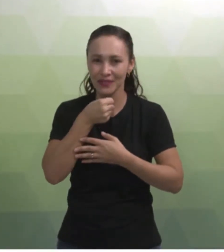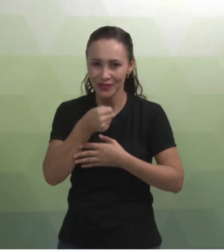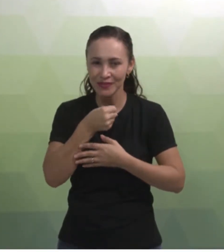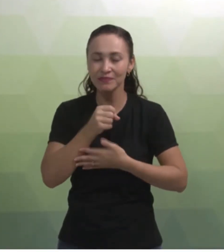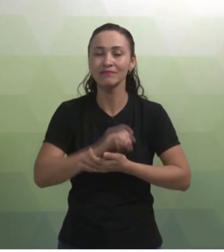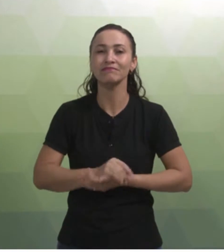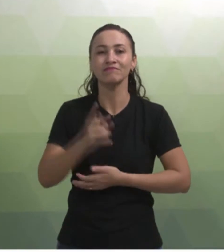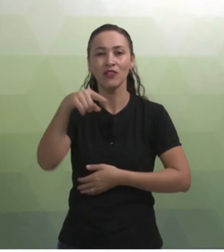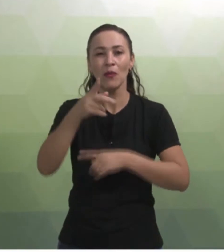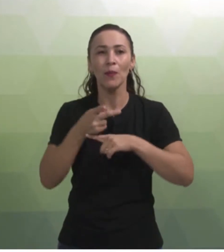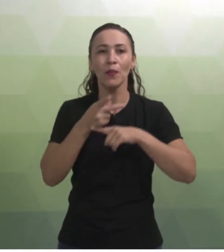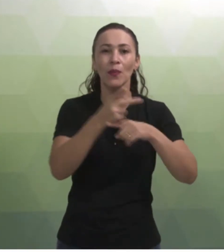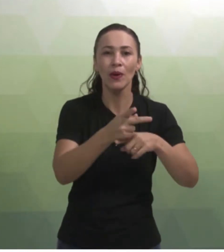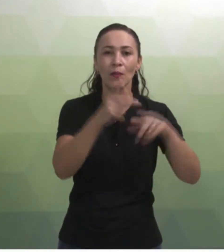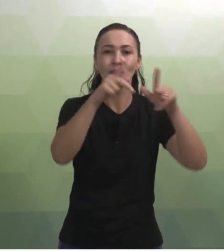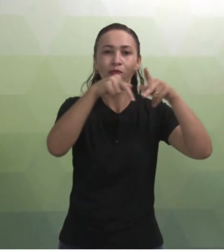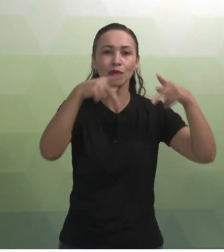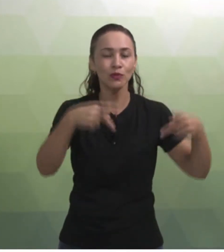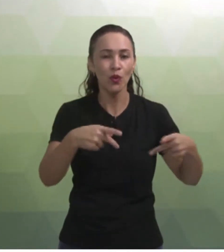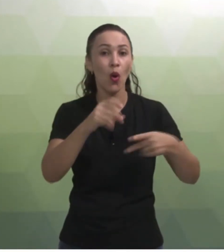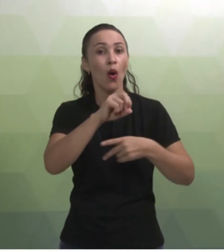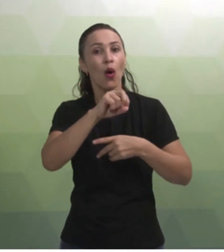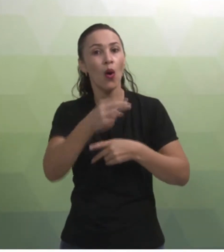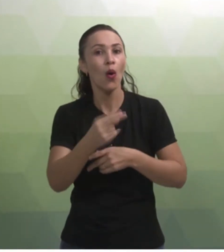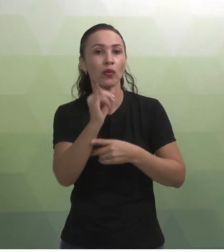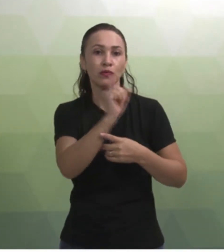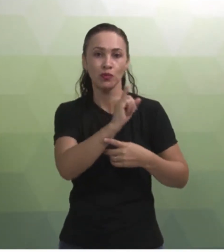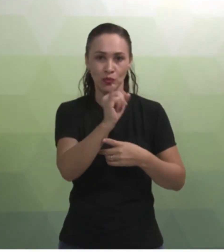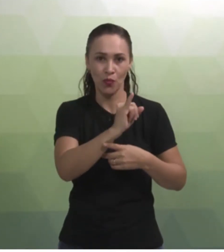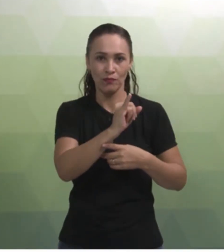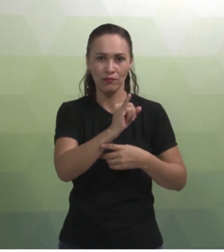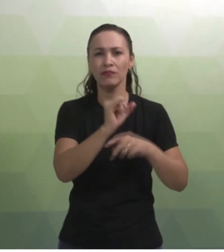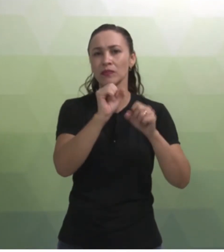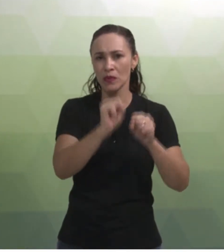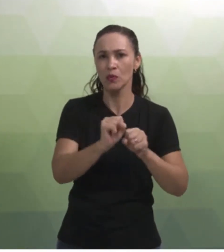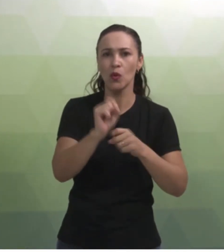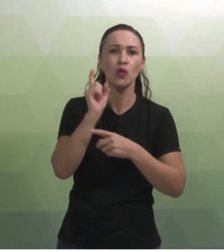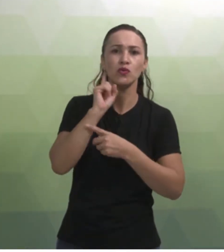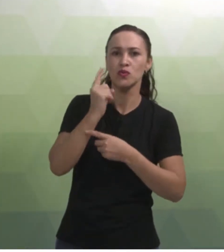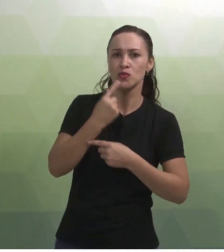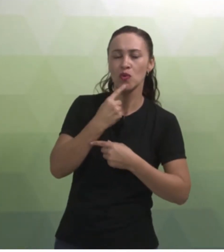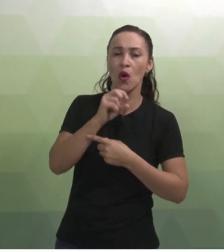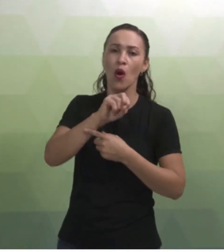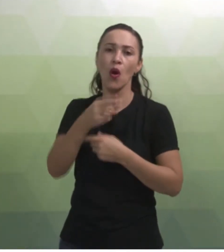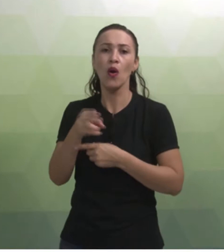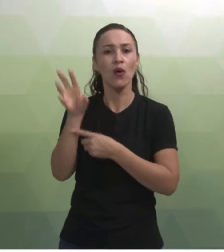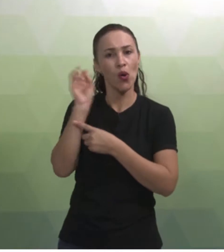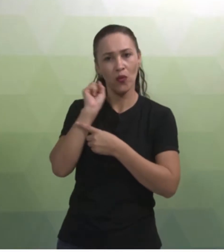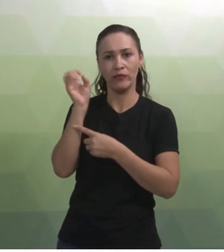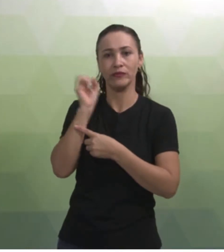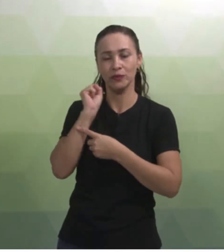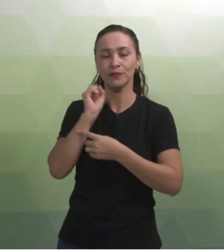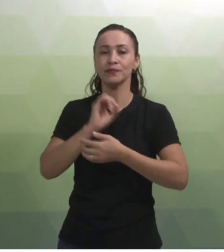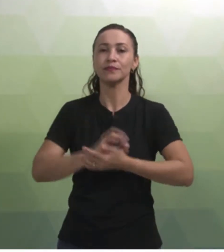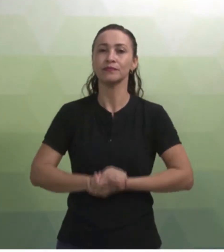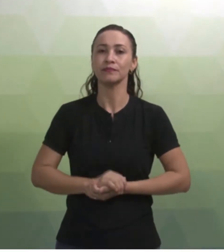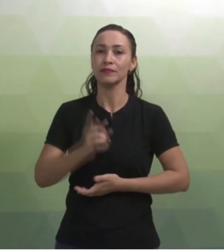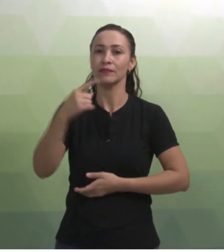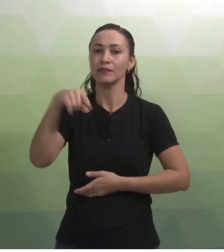falamos que vocês vão procurar um professor ou um instrutor de Libras. Pode ser um professor, instrutor surdo ou ouvinte. Aí